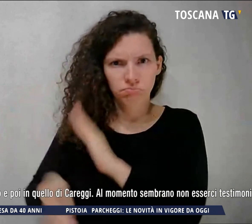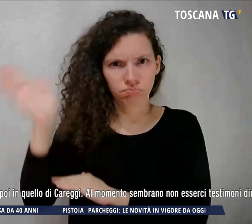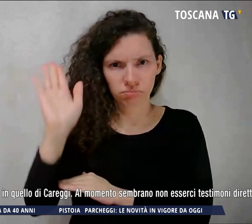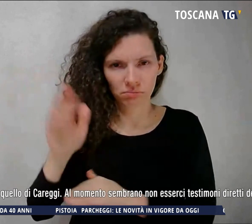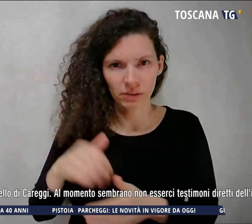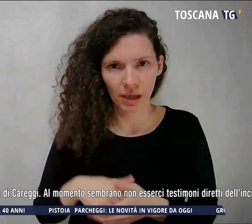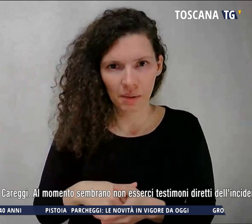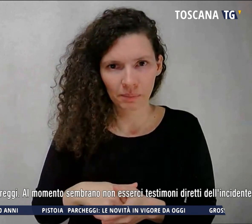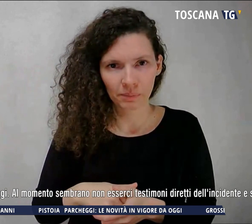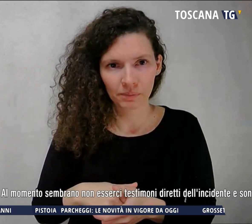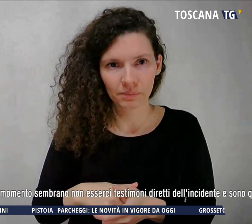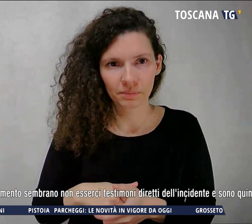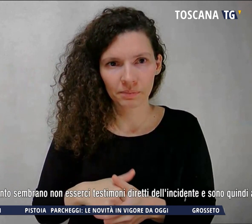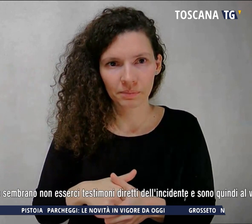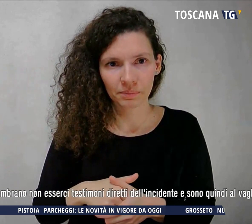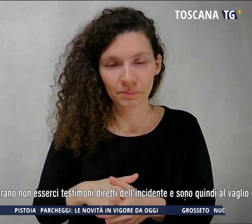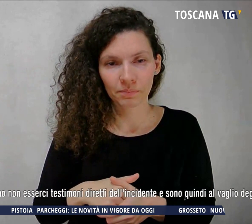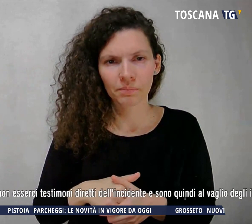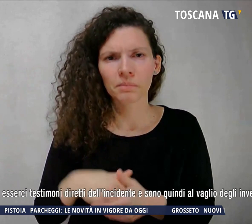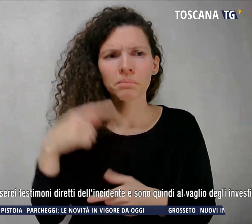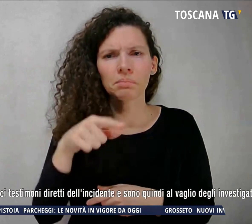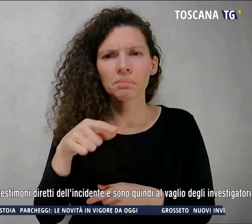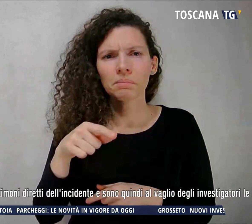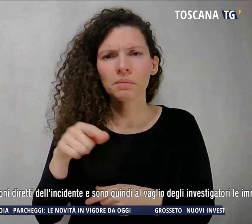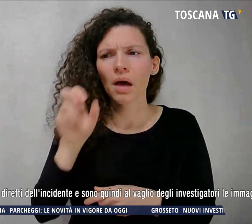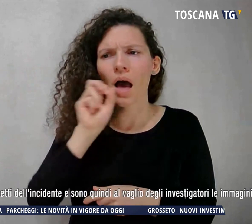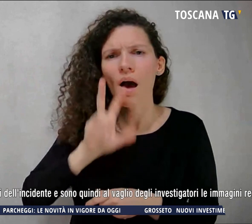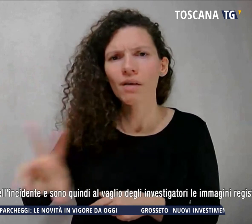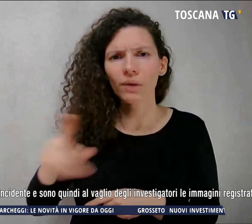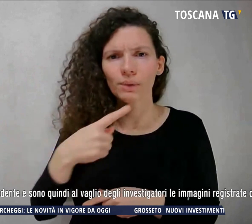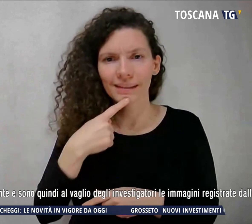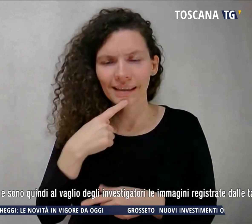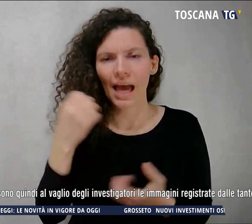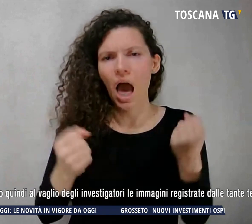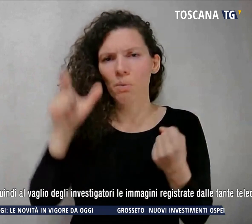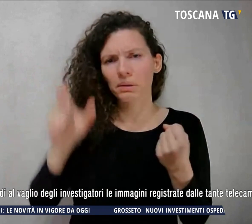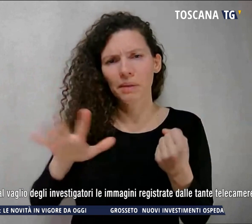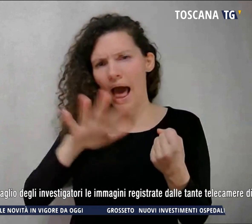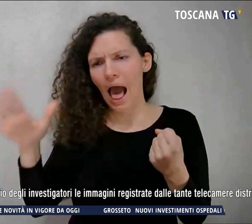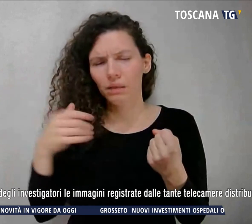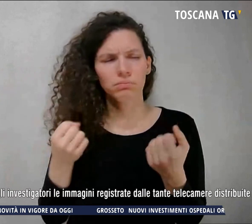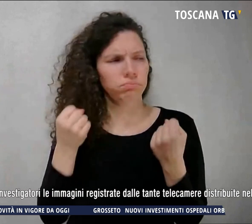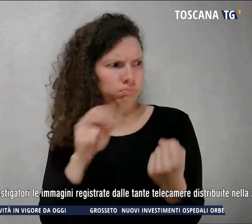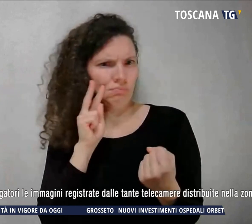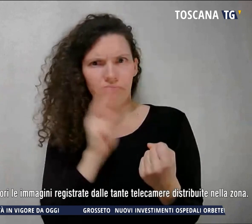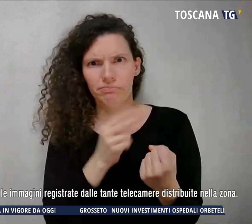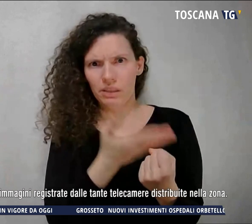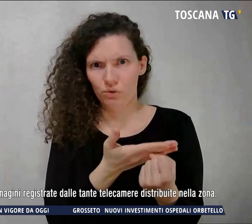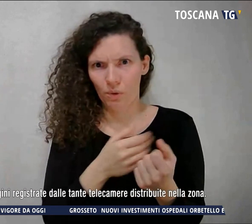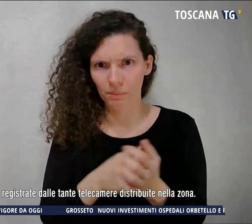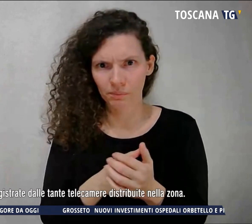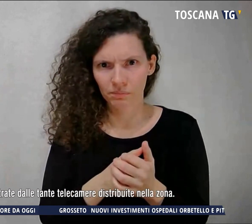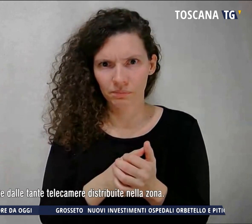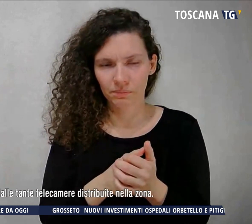'allarme è stato dato da un automobilista di passaggio. È stato trasportato in codice